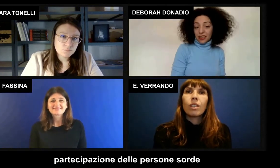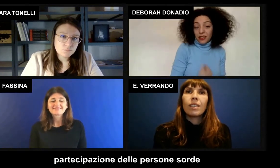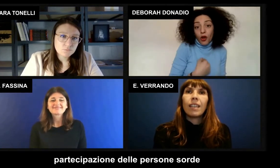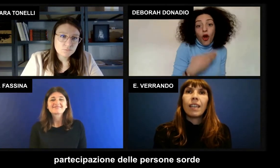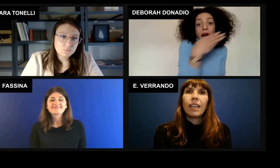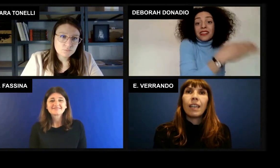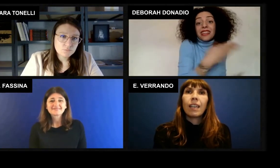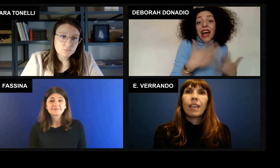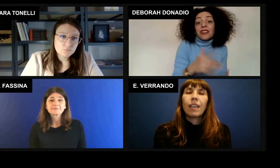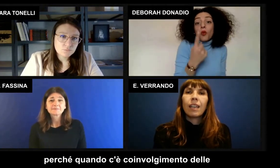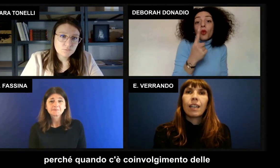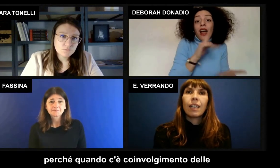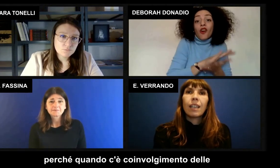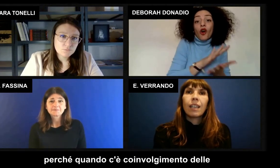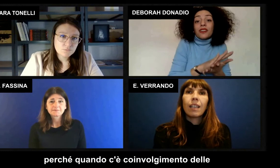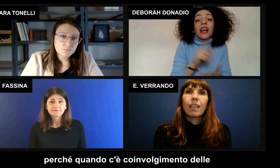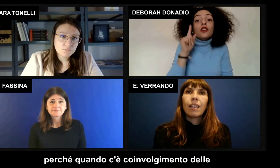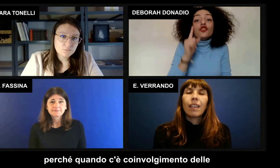sorde